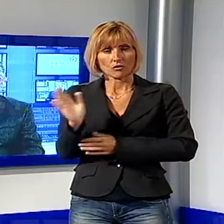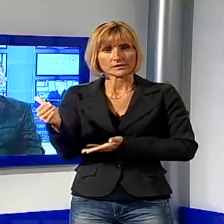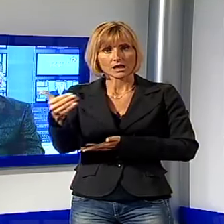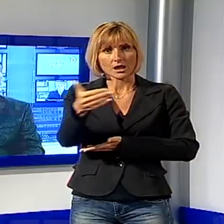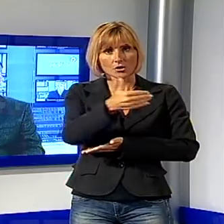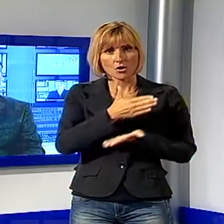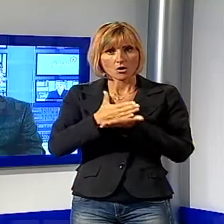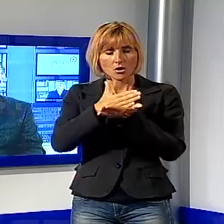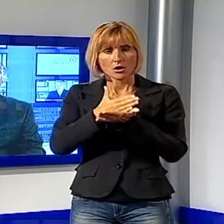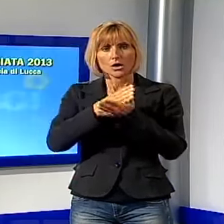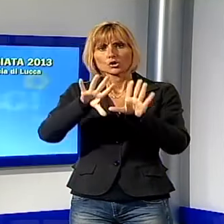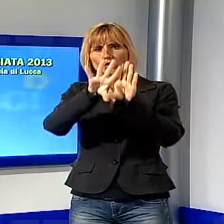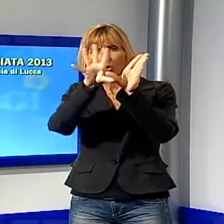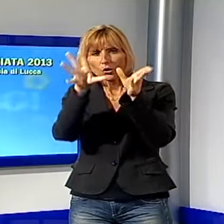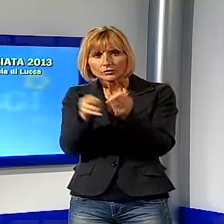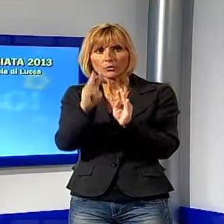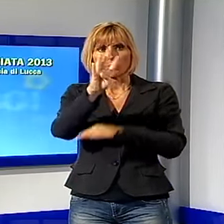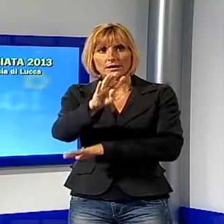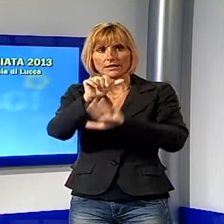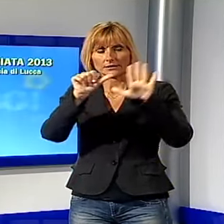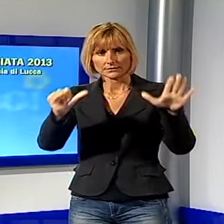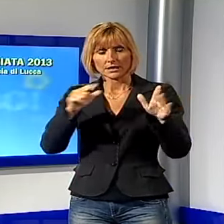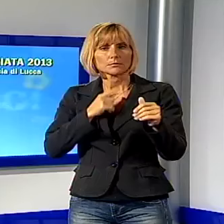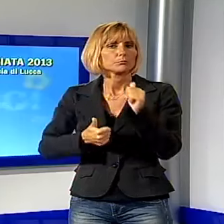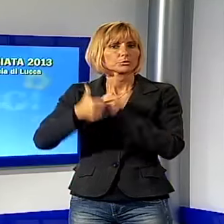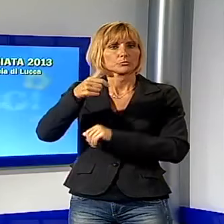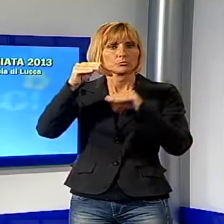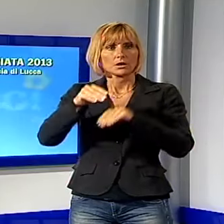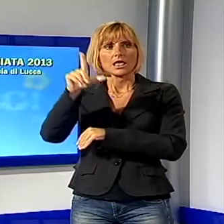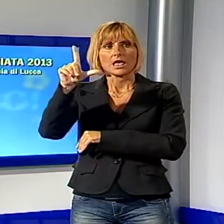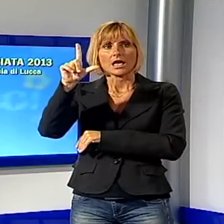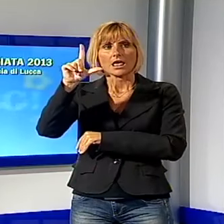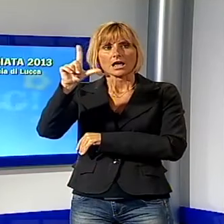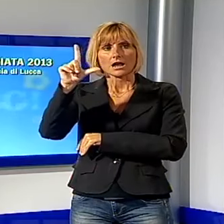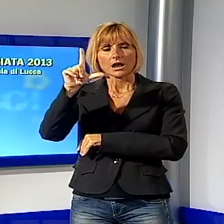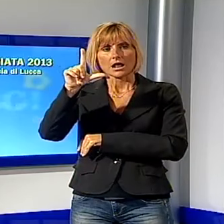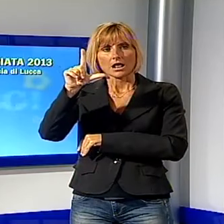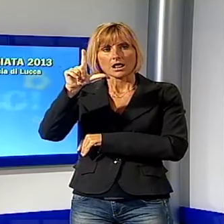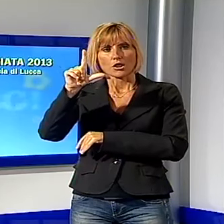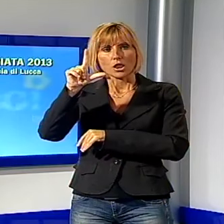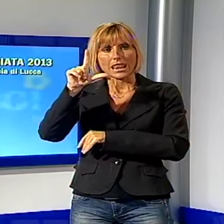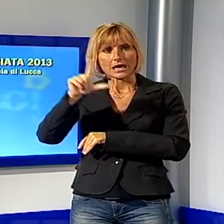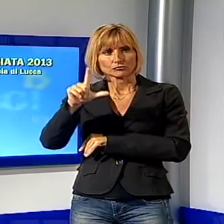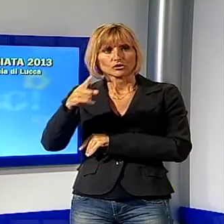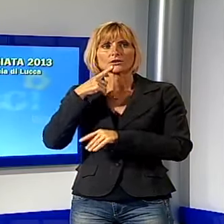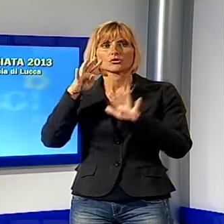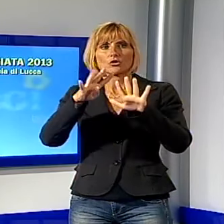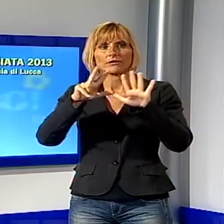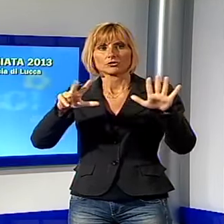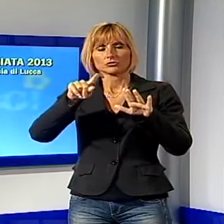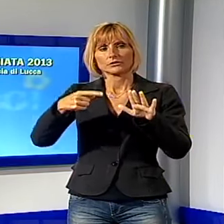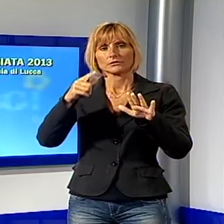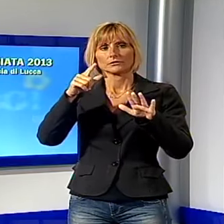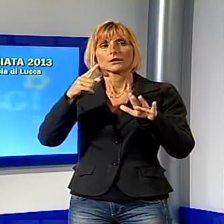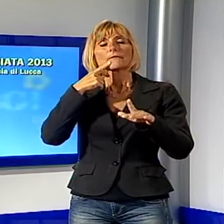differenziata sono 46. Il record assoluto spetta a Larciano con il 98,57%. Tra i Comuni